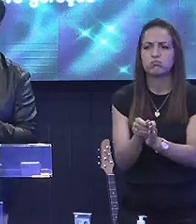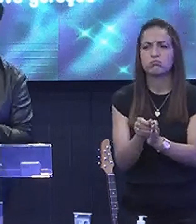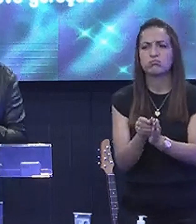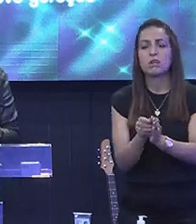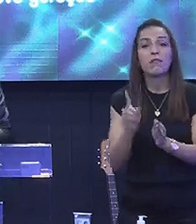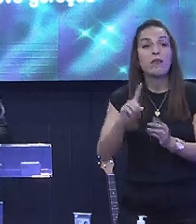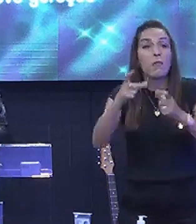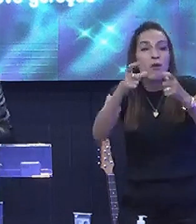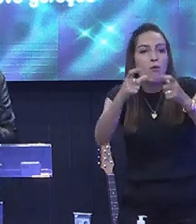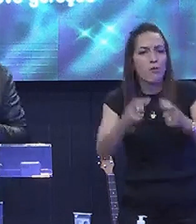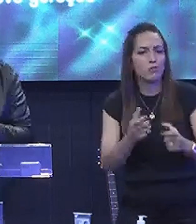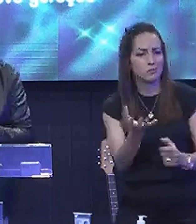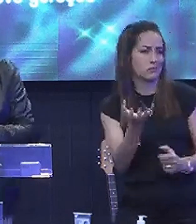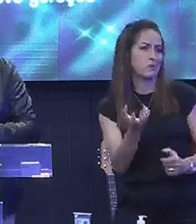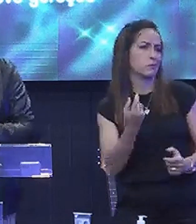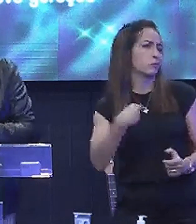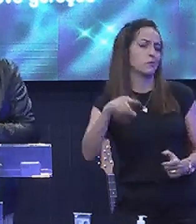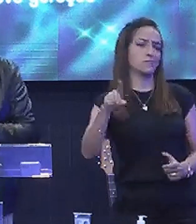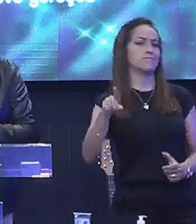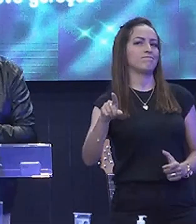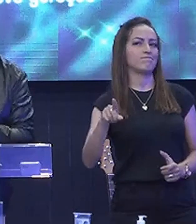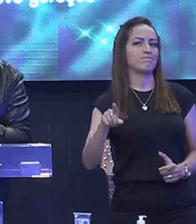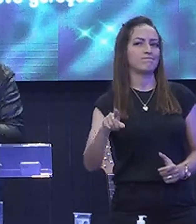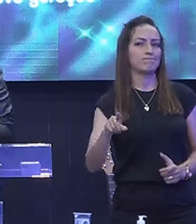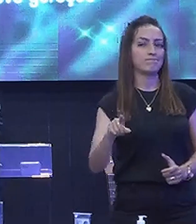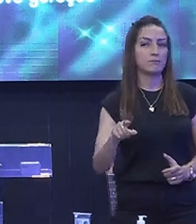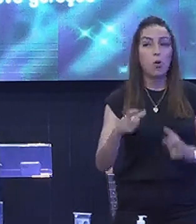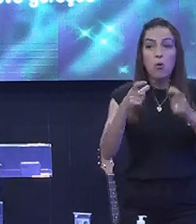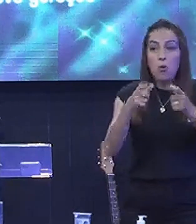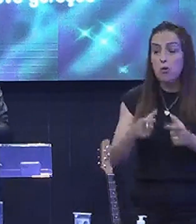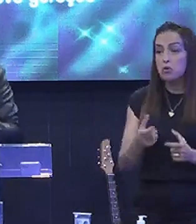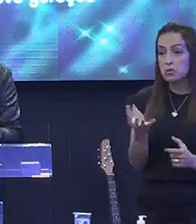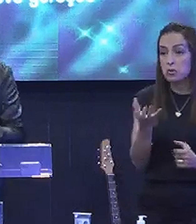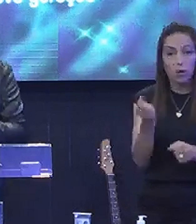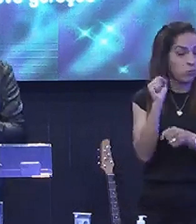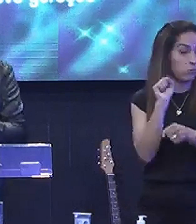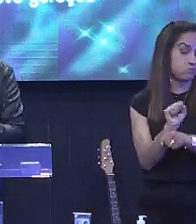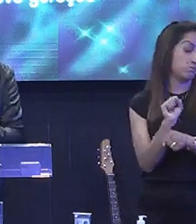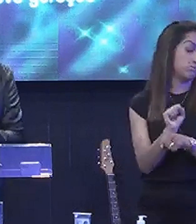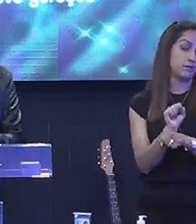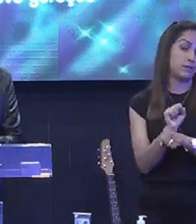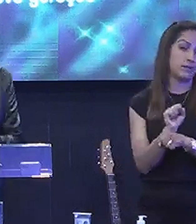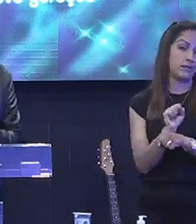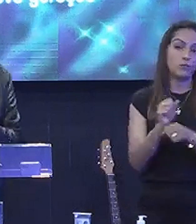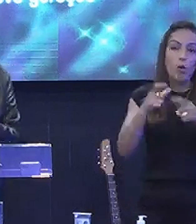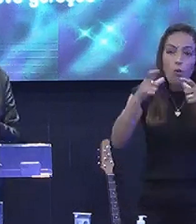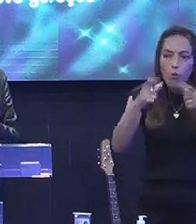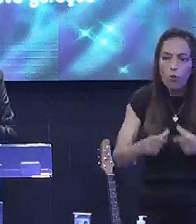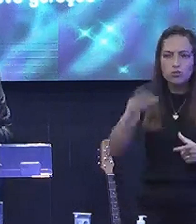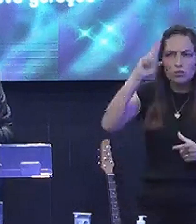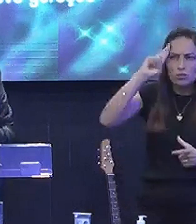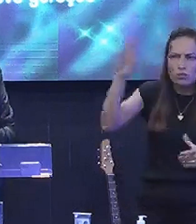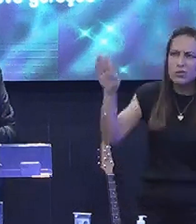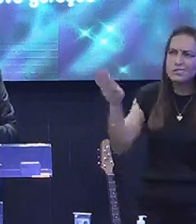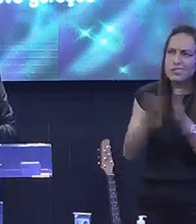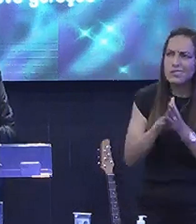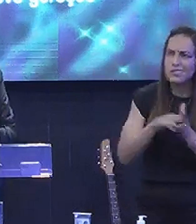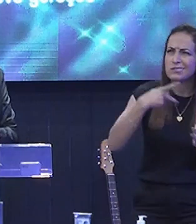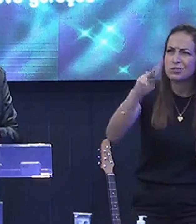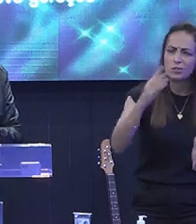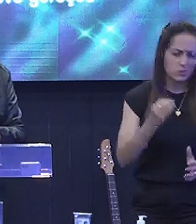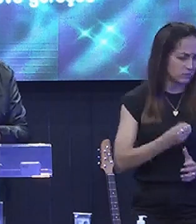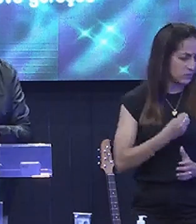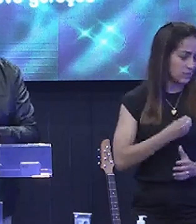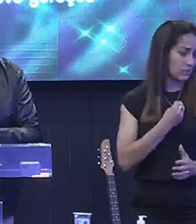Não é onde você Quer ir Não é onde você Quer parar É onde o Senhor Quer chegar Com a sua vida